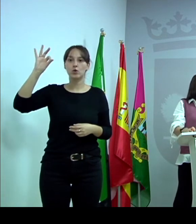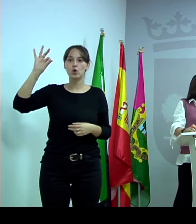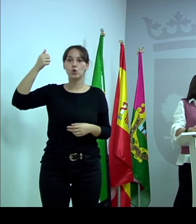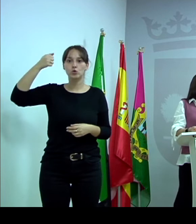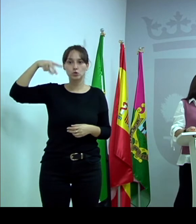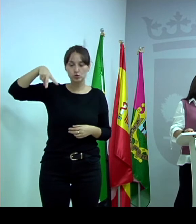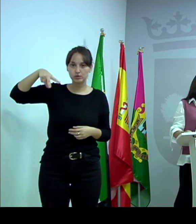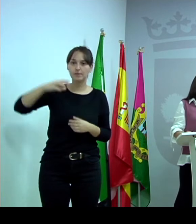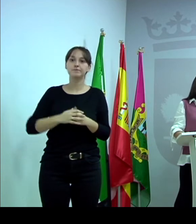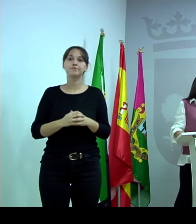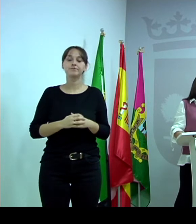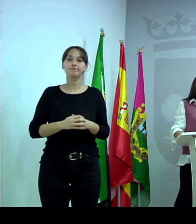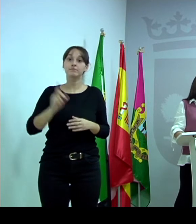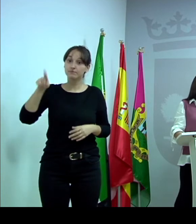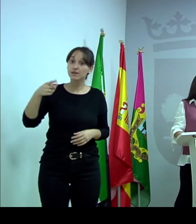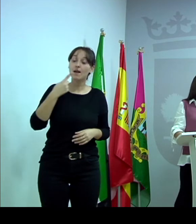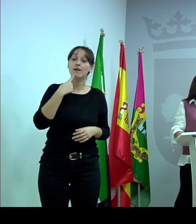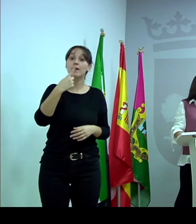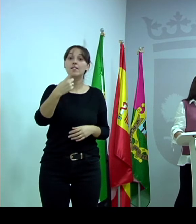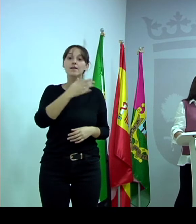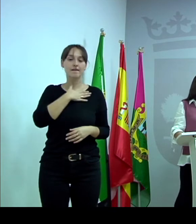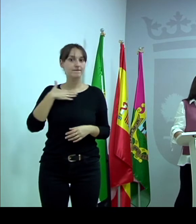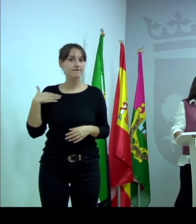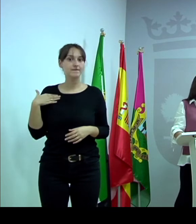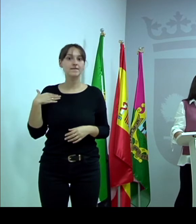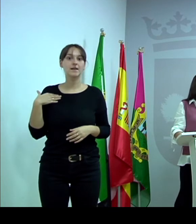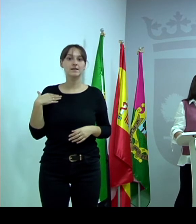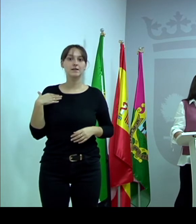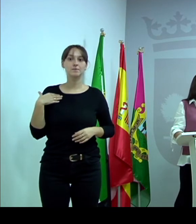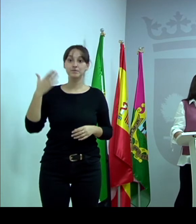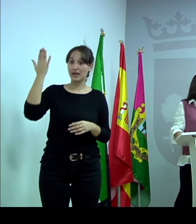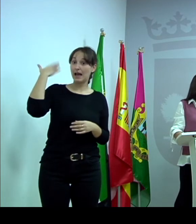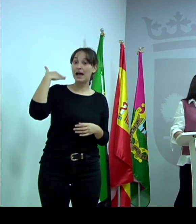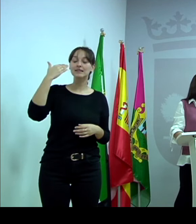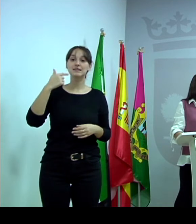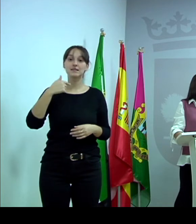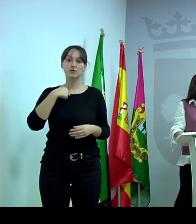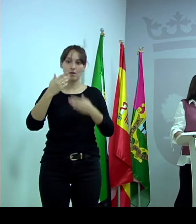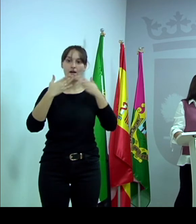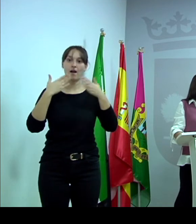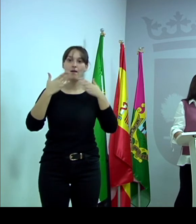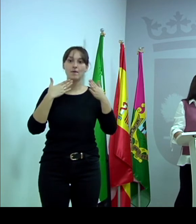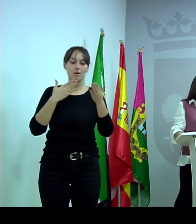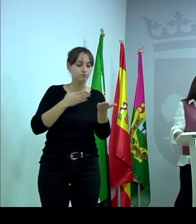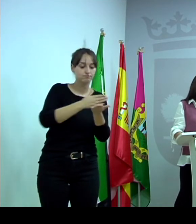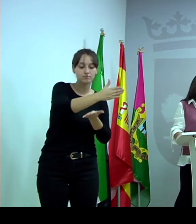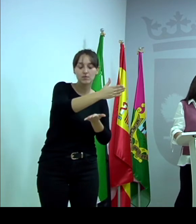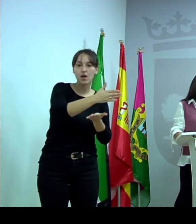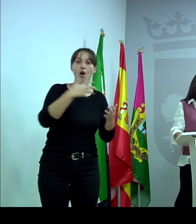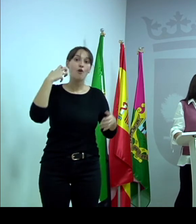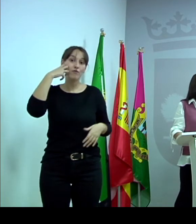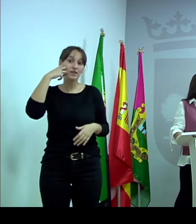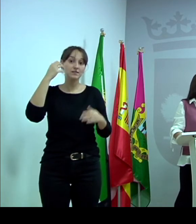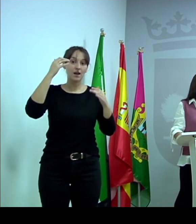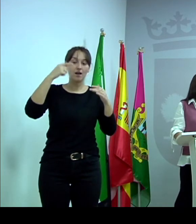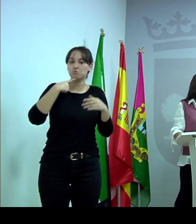Os digo que las que os he hablado antes, el primer eje, cuando no he dado fecha es porque esas fechas